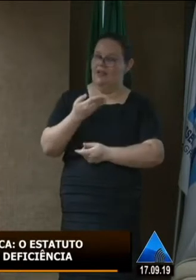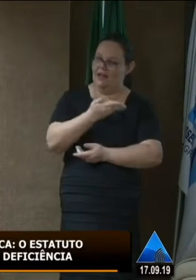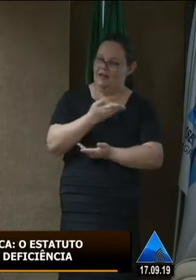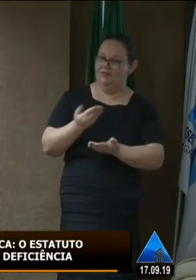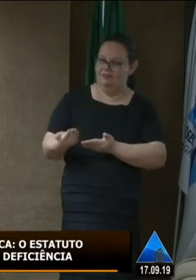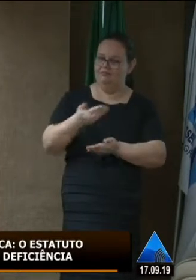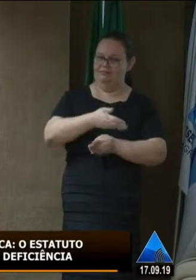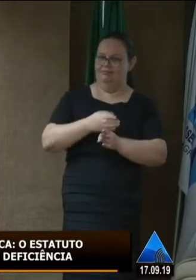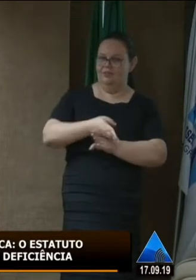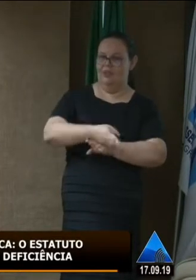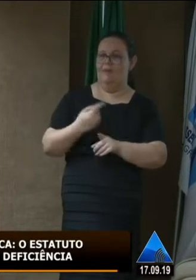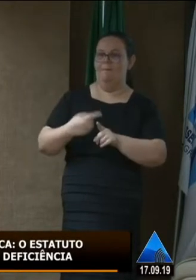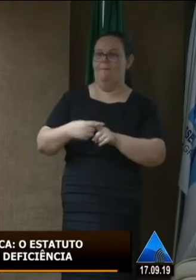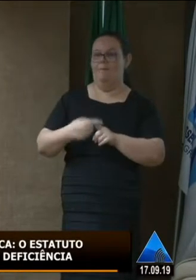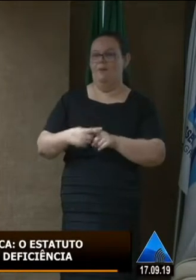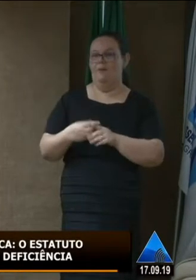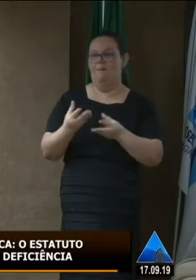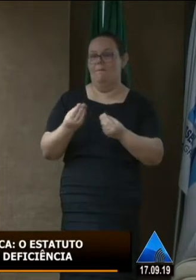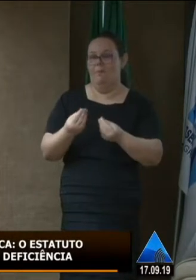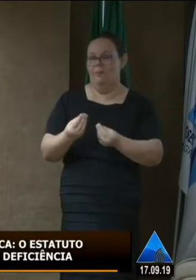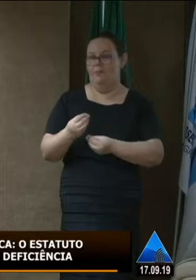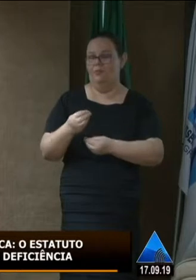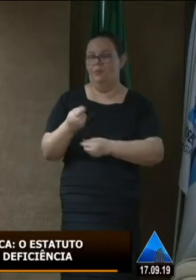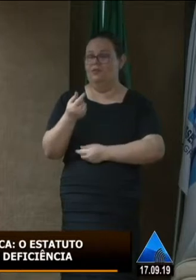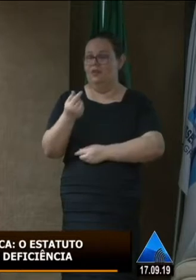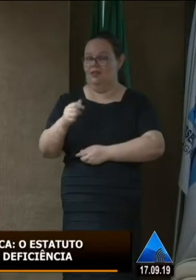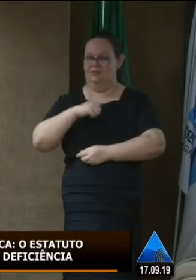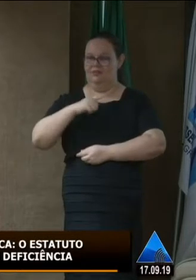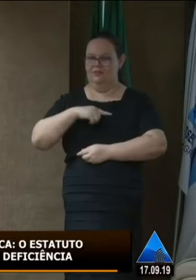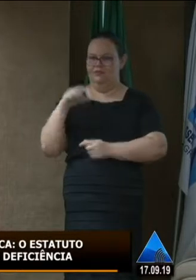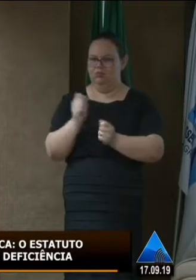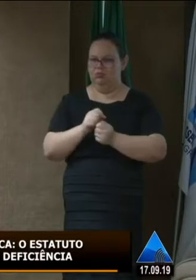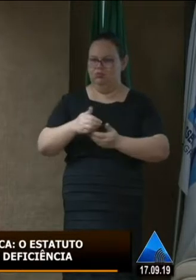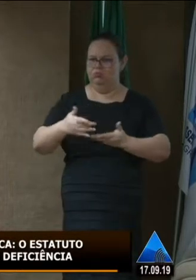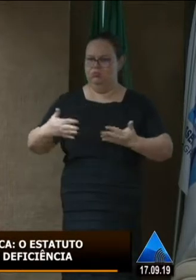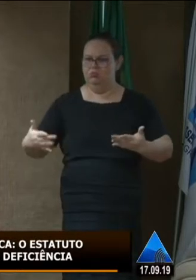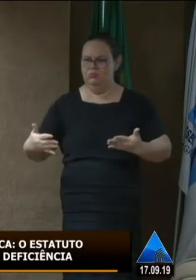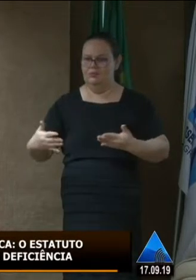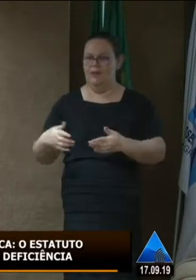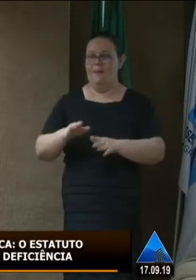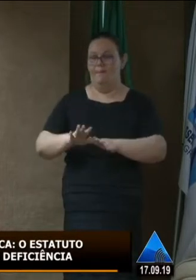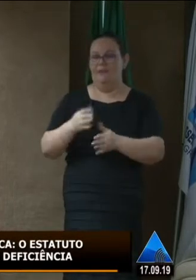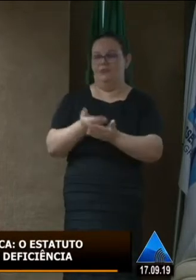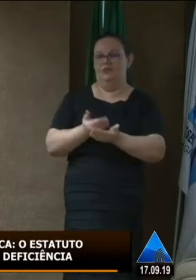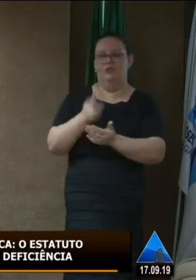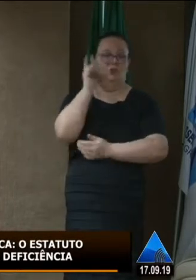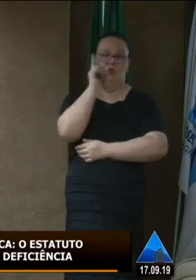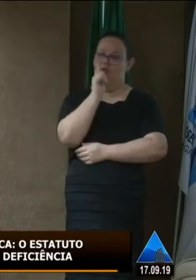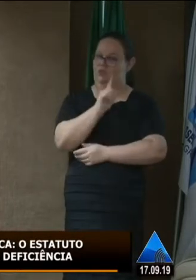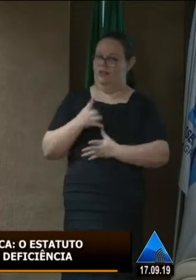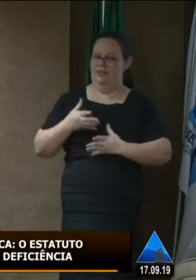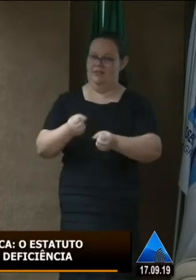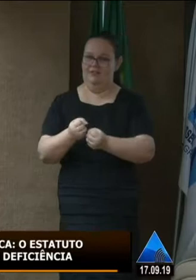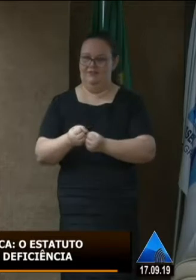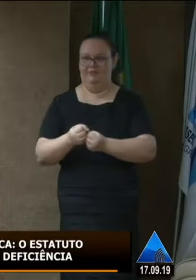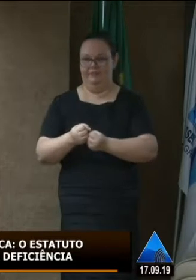à política pública de livro digital acessível, que as escolas não conseguem receber, e as poucas que conseguem receber, o aluno